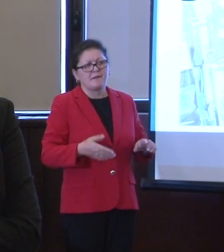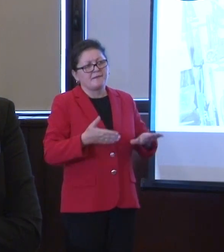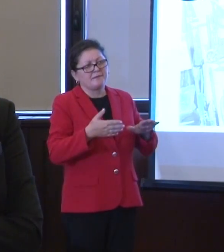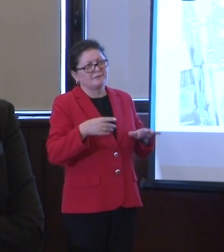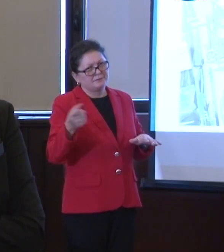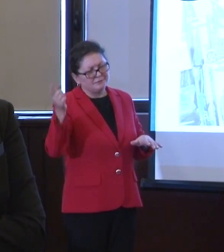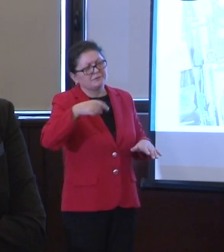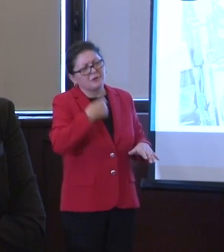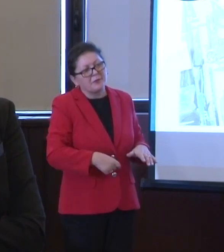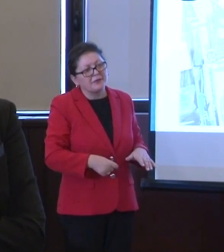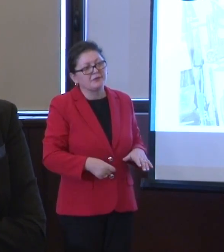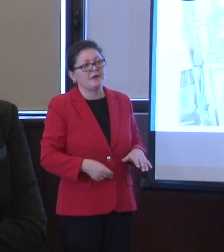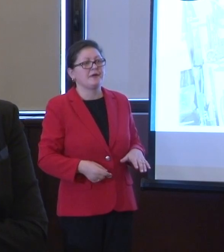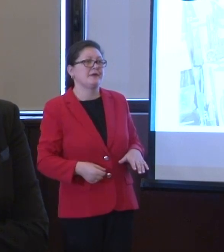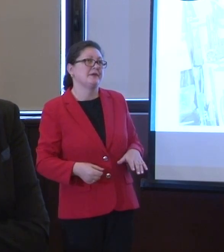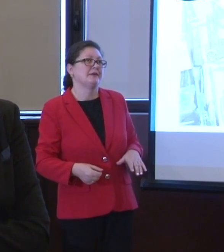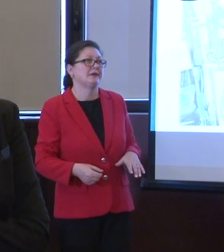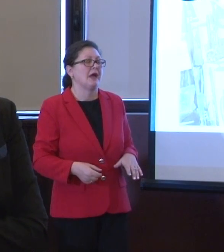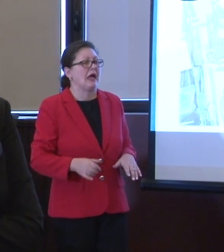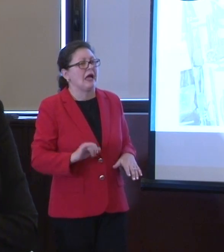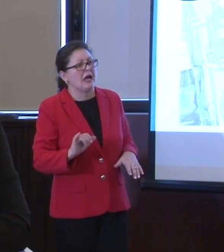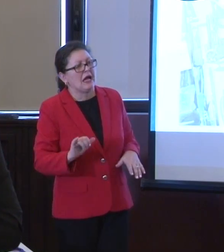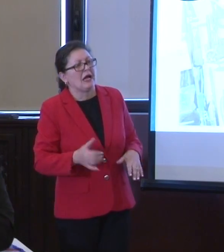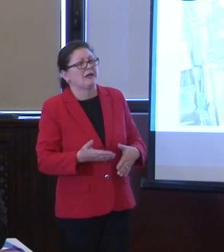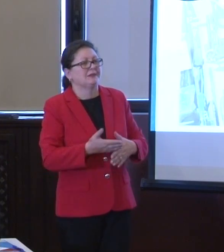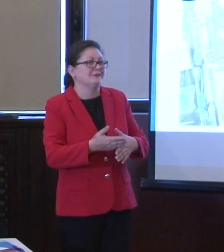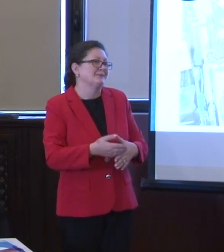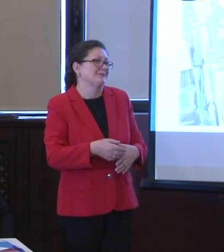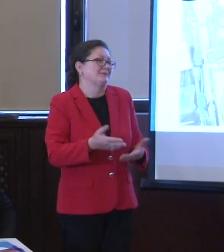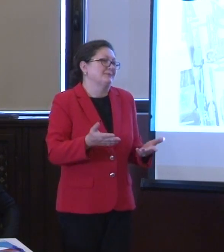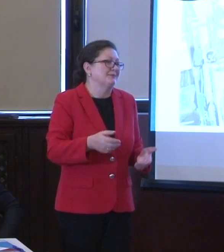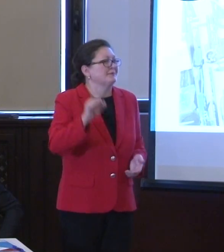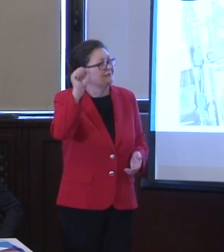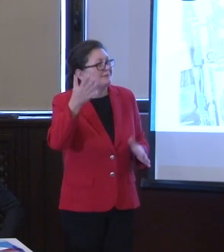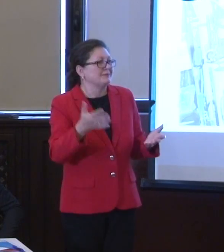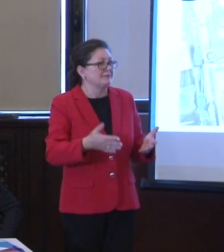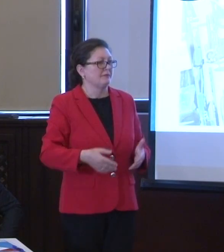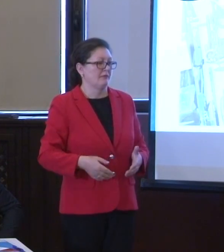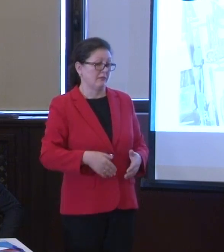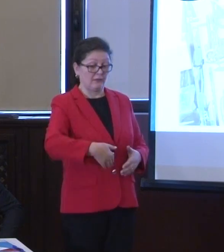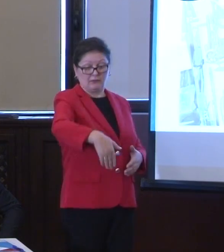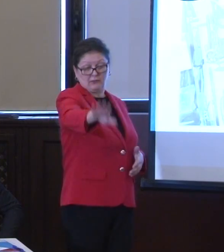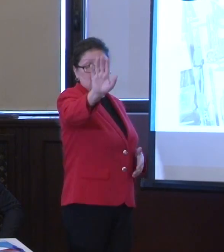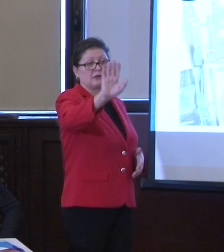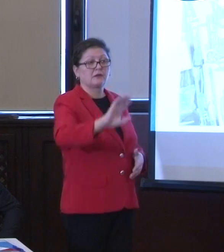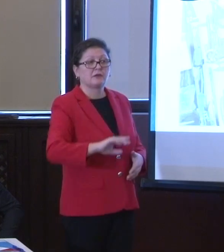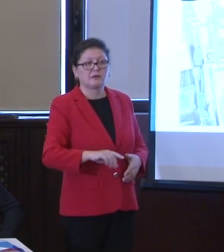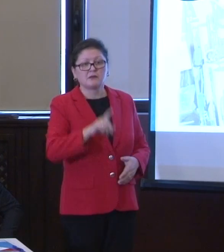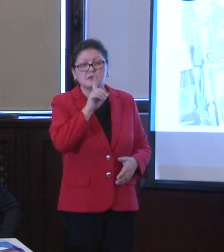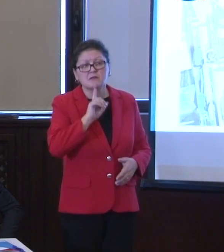ci neavenitul vecinului său, ar trebui să pleci acasă dacă nu știi ce are de văzut. E simplu.